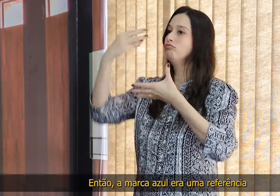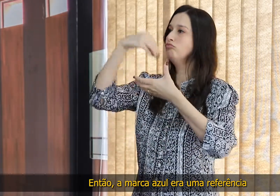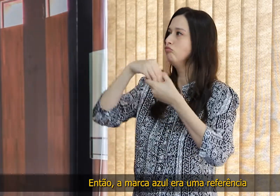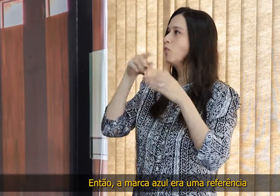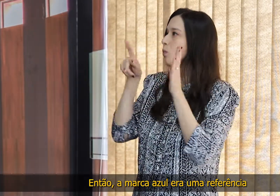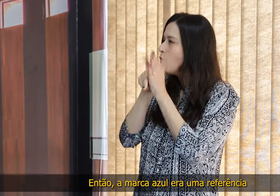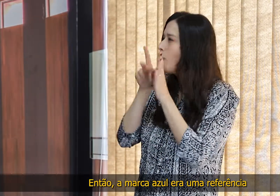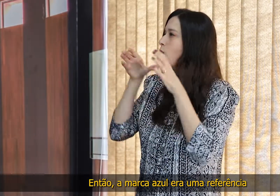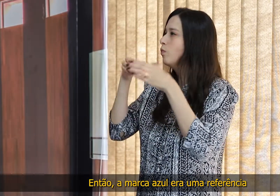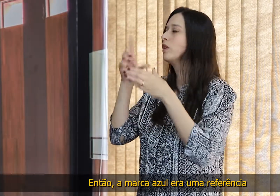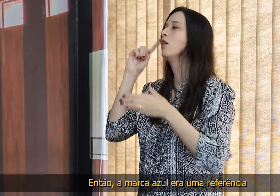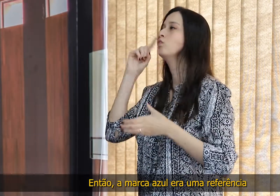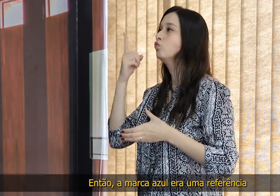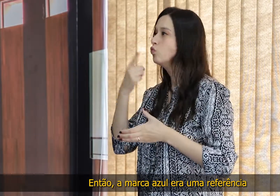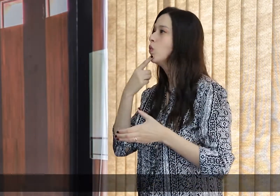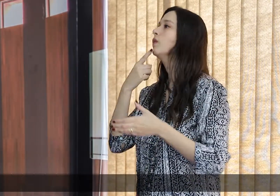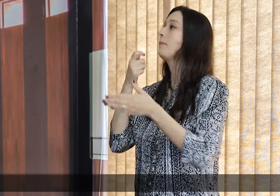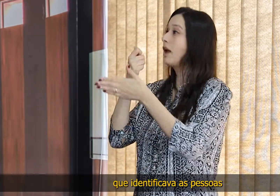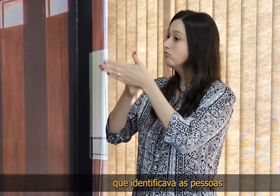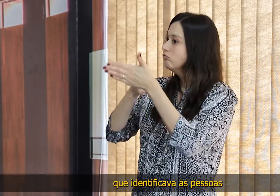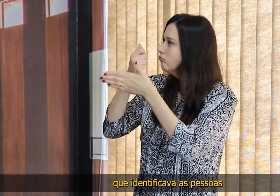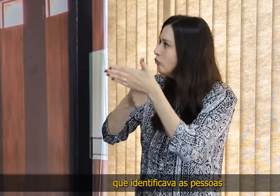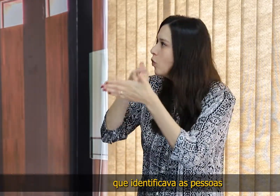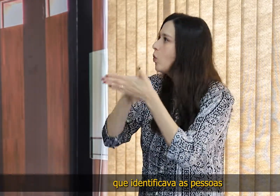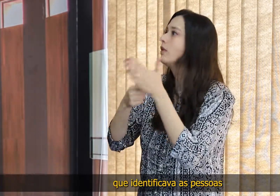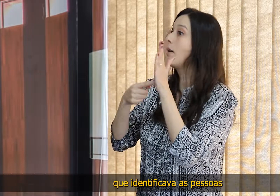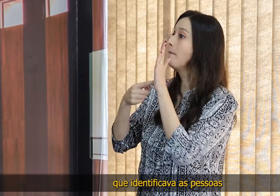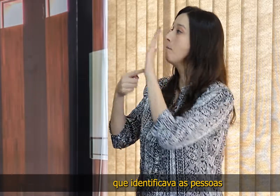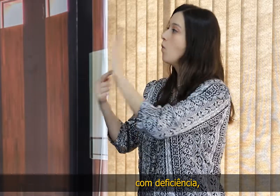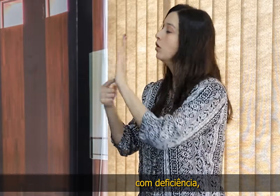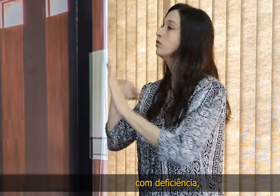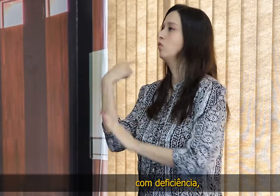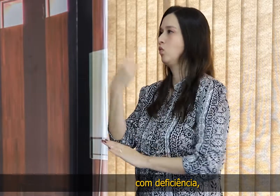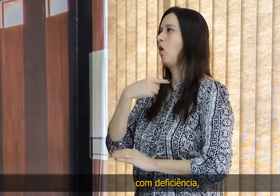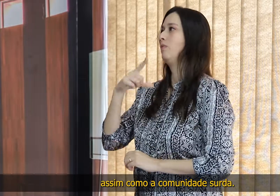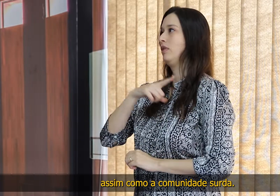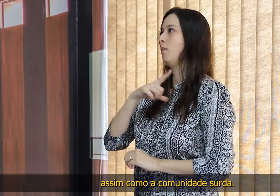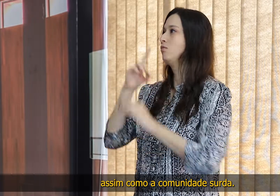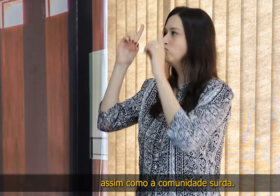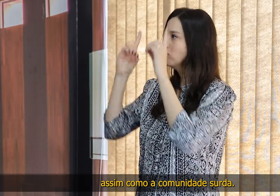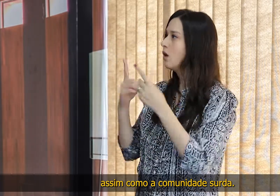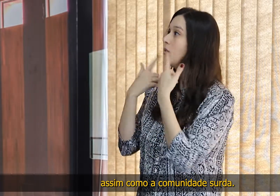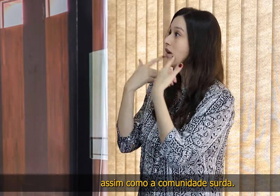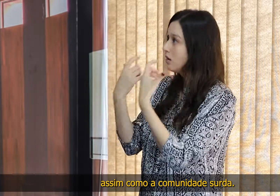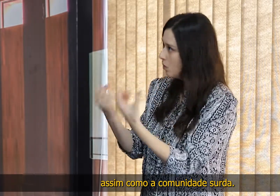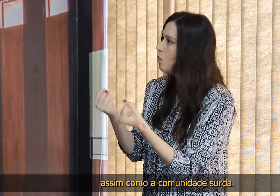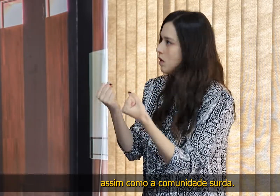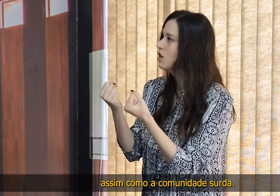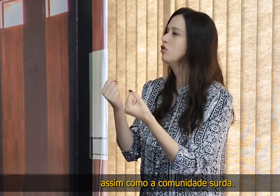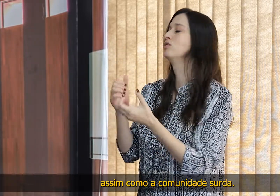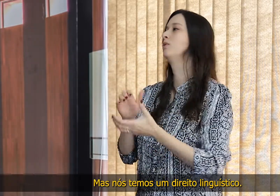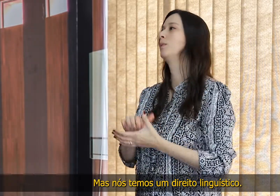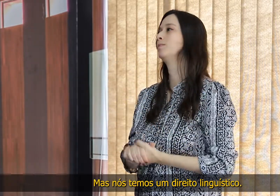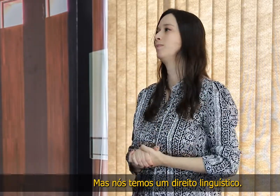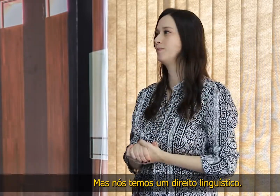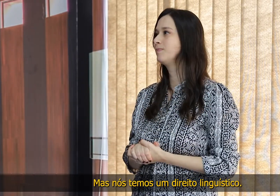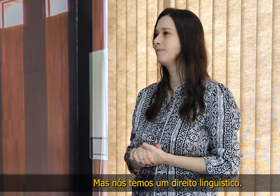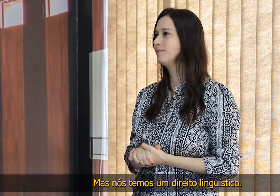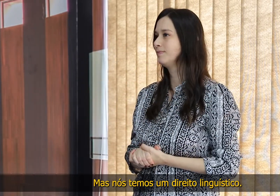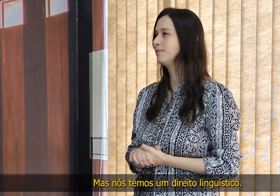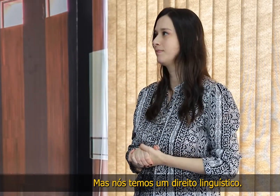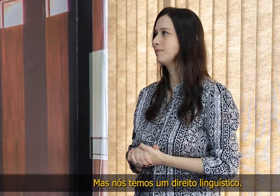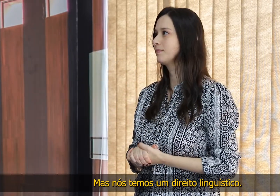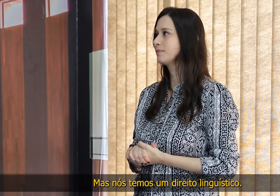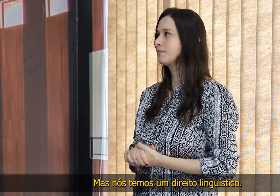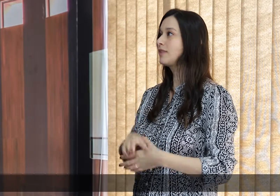marca azul era uma referência que identificava as pessoas com deficiência, assim como a comunidade surda. Mas nós temos